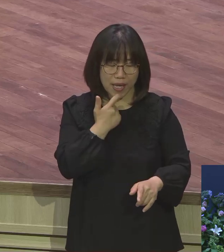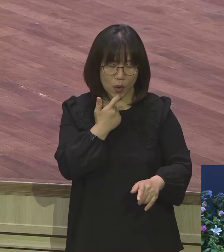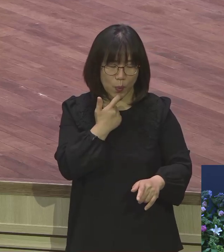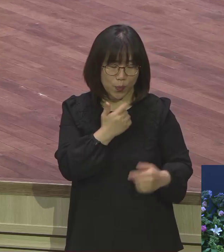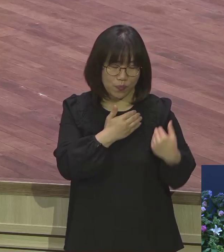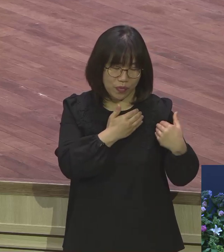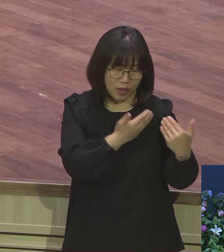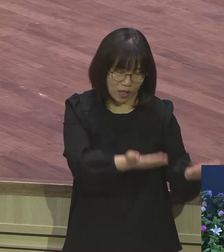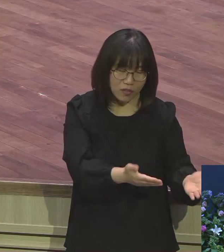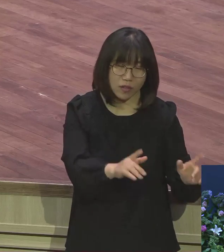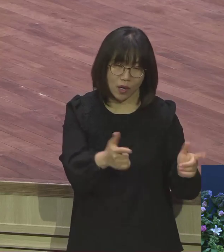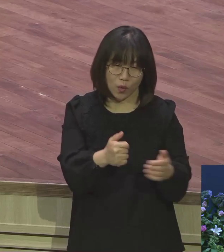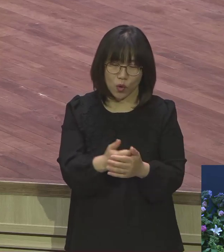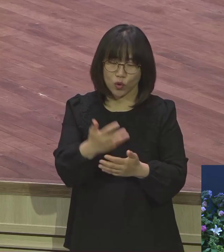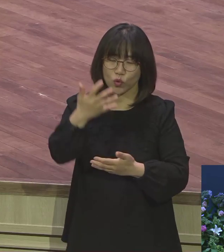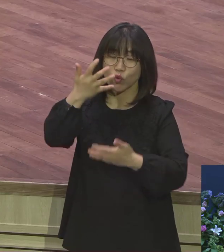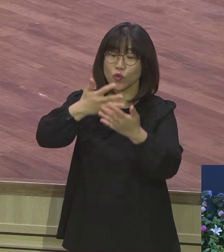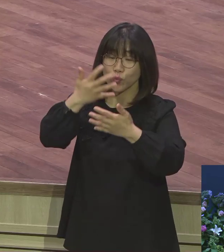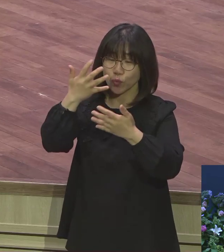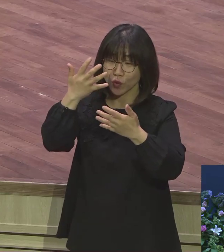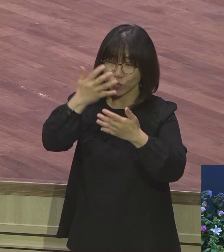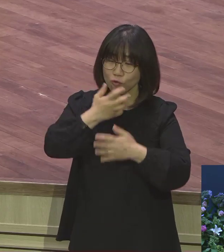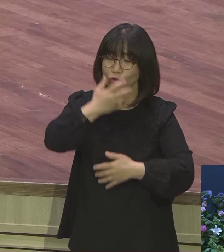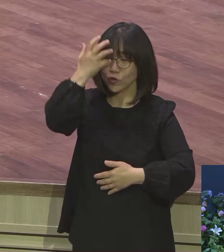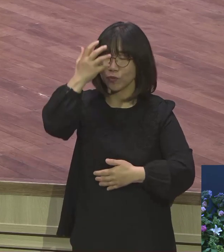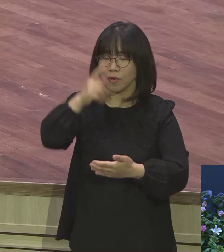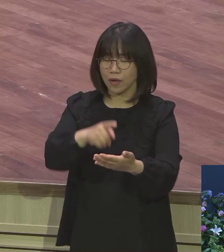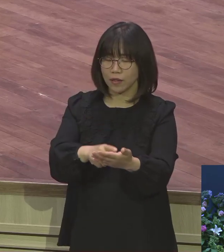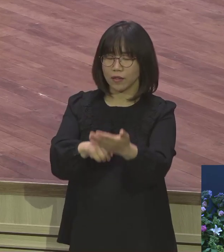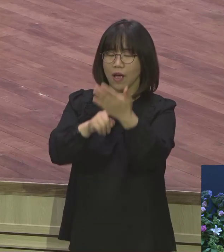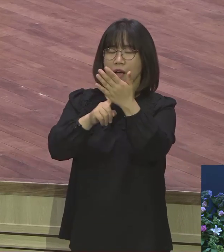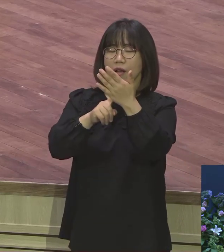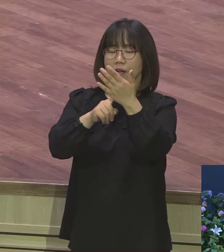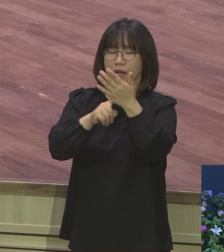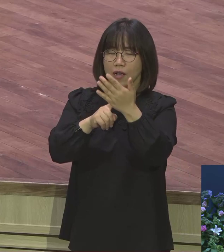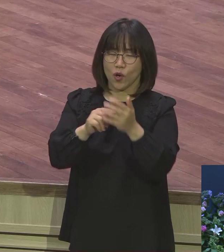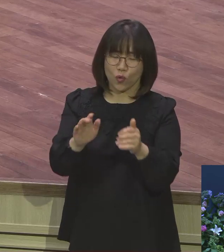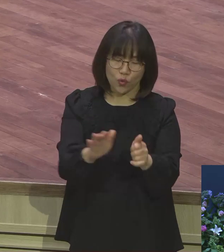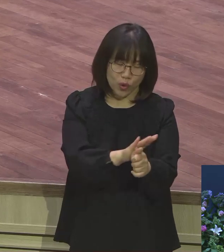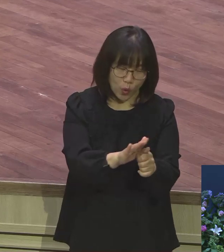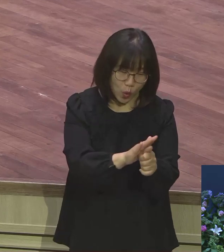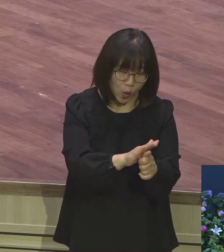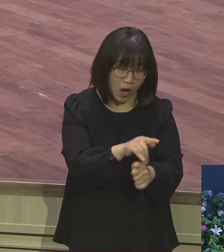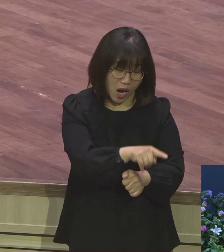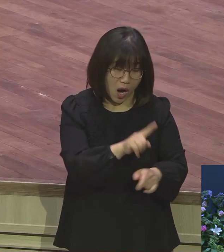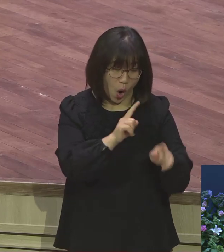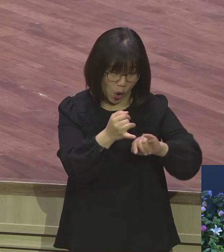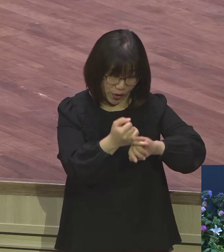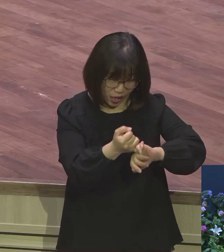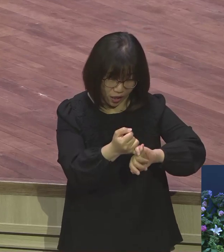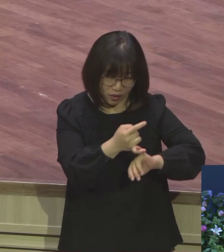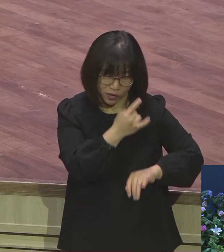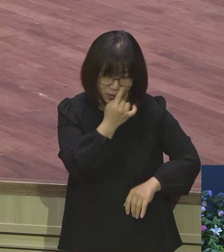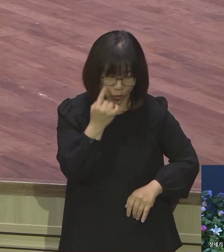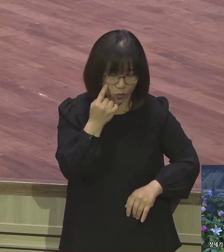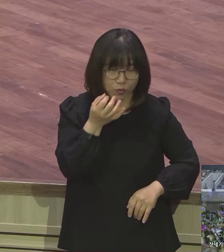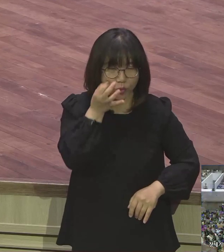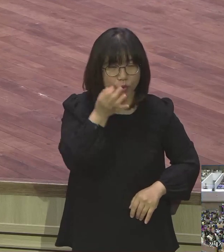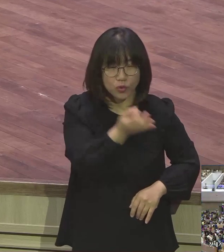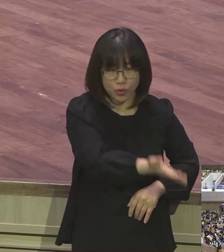꿈을 통해서 위로하시고 은약을 확인시켜 주셨습니다. 12절입니다. 꿈에 본 적